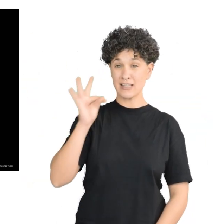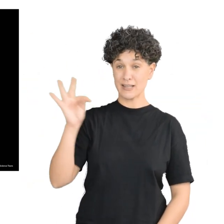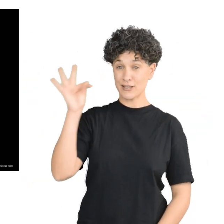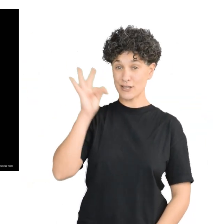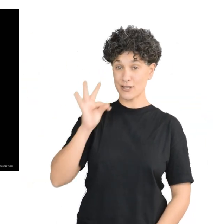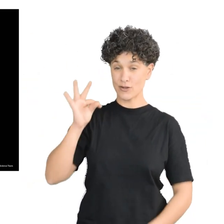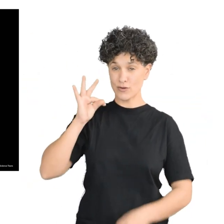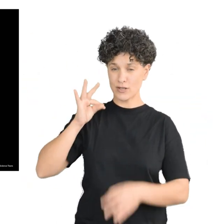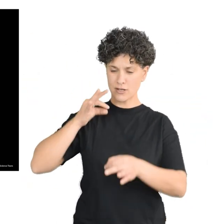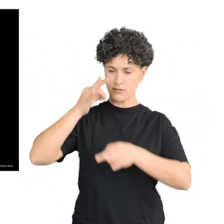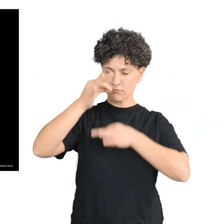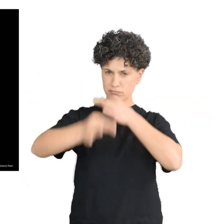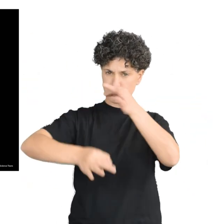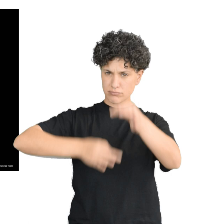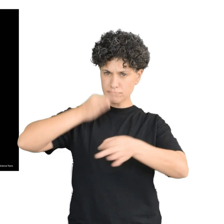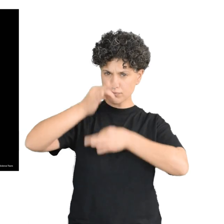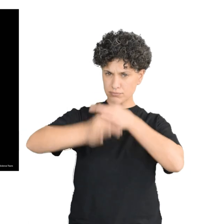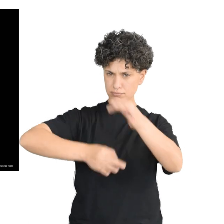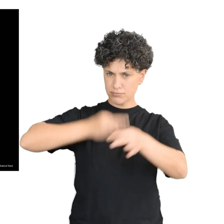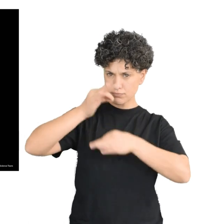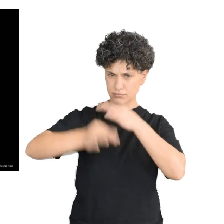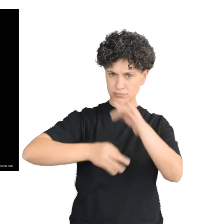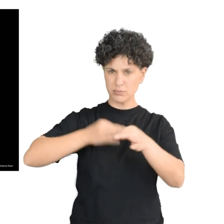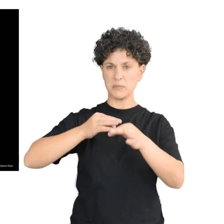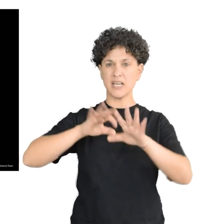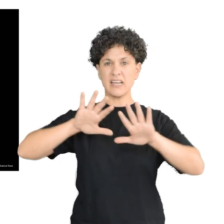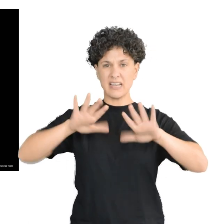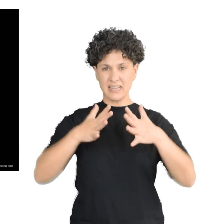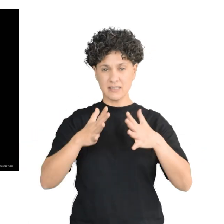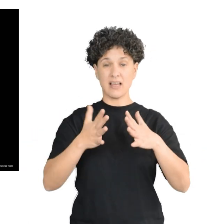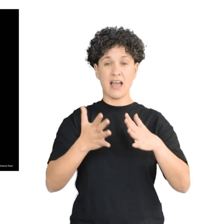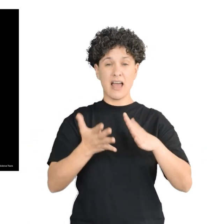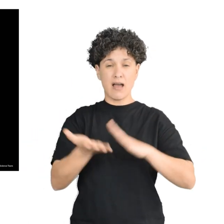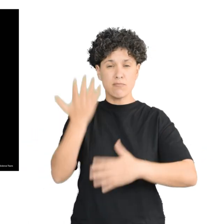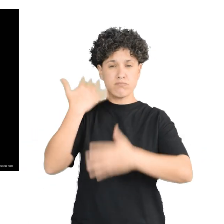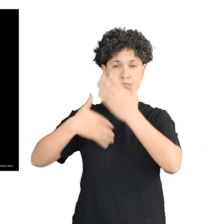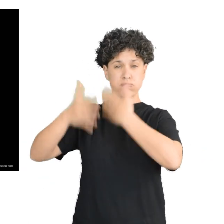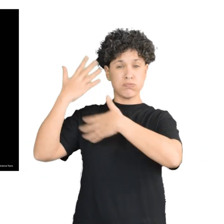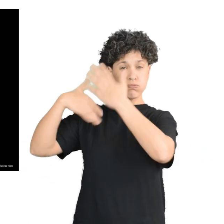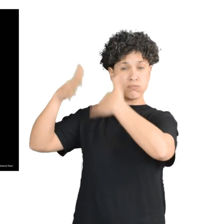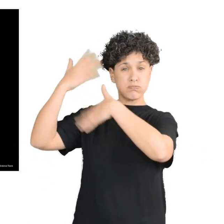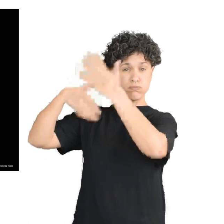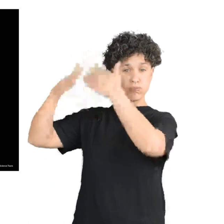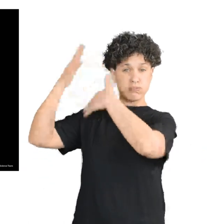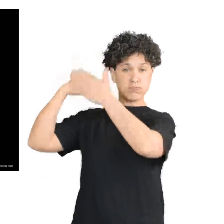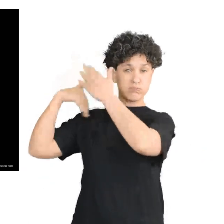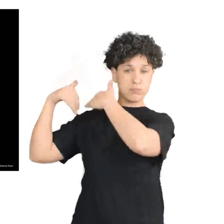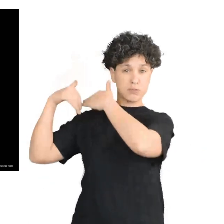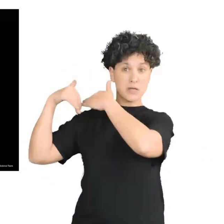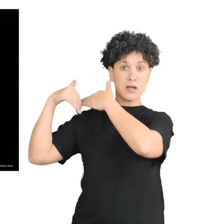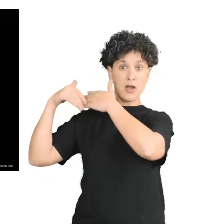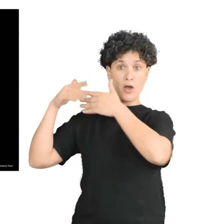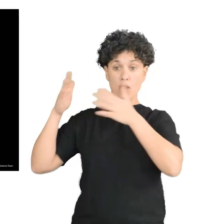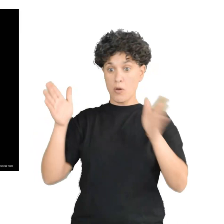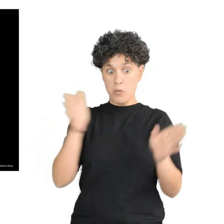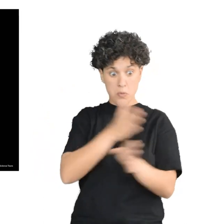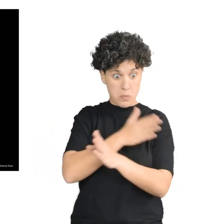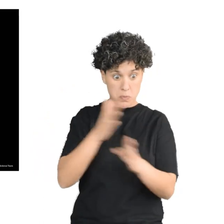Afirma que toda la masa, el espacio y la energía del universo estuvo concentrada en un punto muy pequeño al cual le dio el nombre de